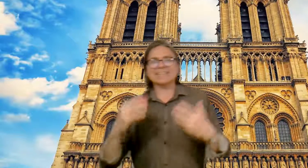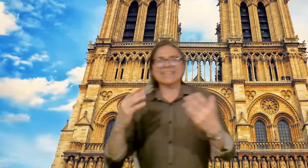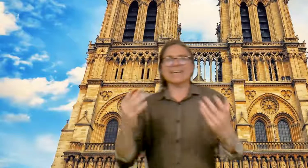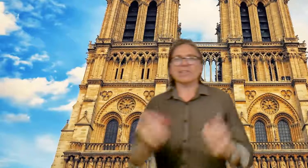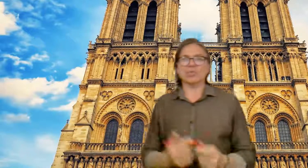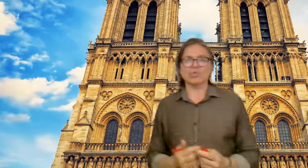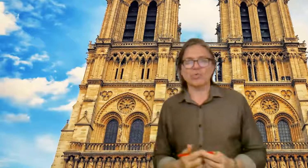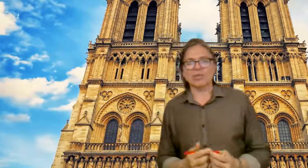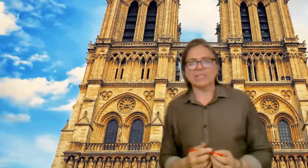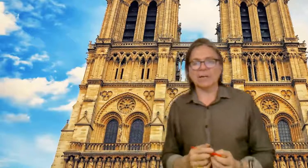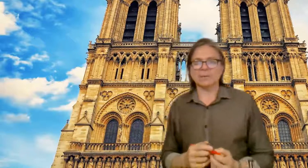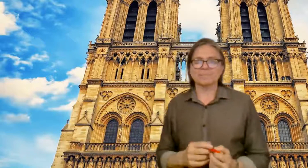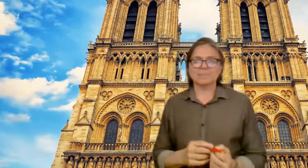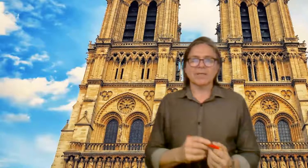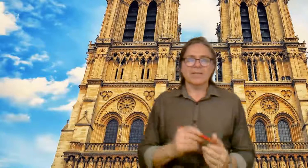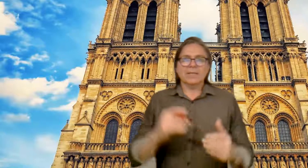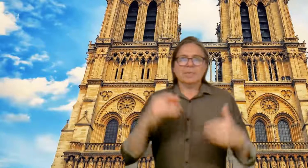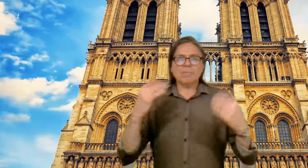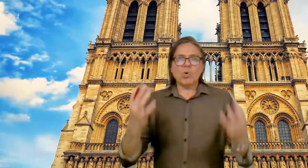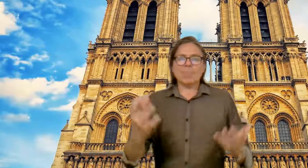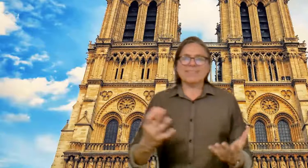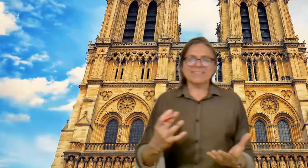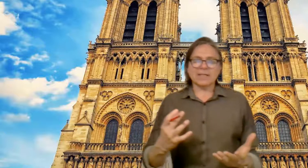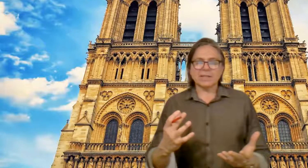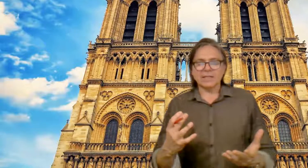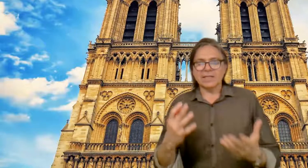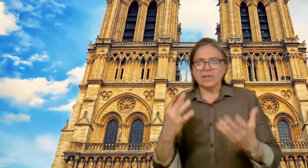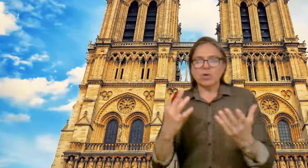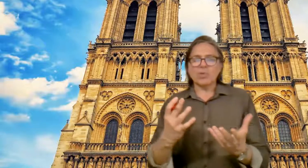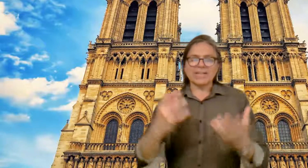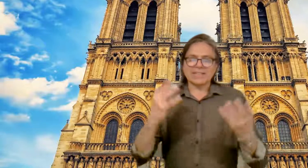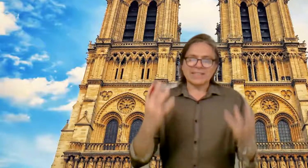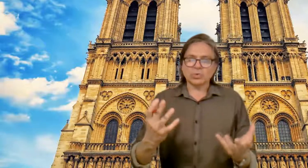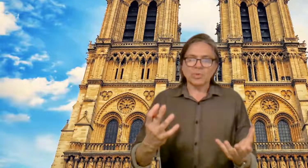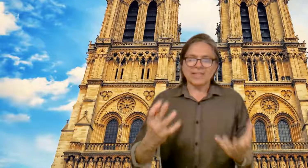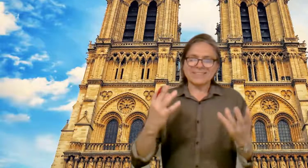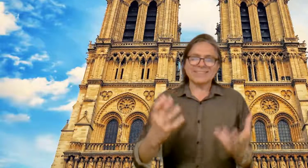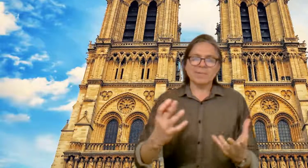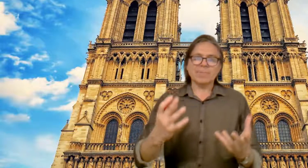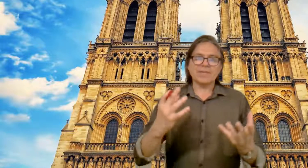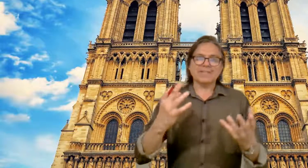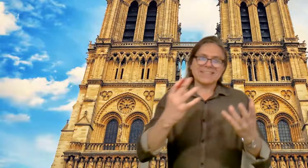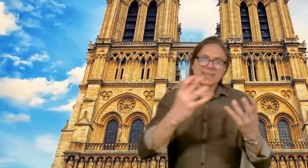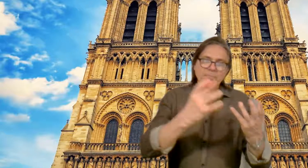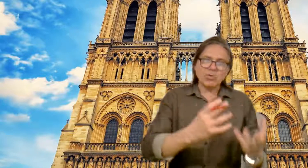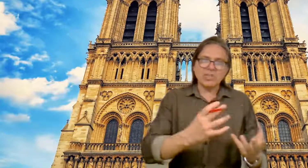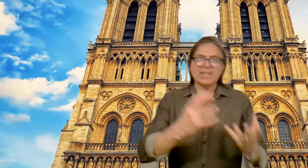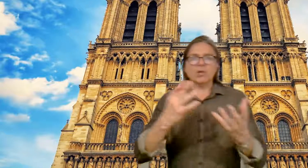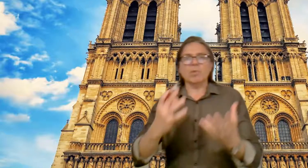cerca de Dios uno estaba. Me pongo a pensar en cómo la arquitectura siempre responde a los